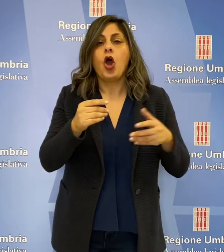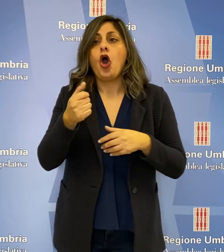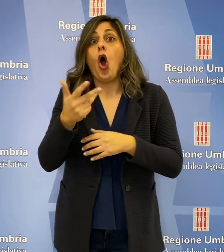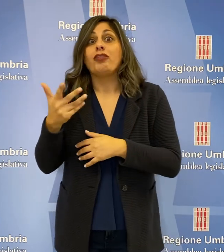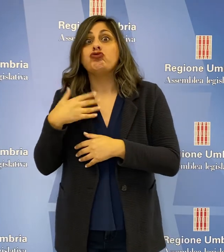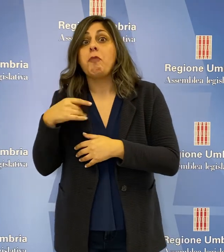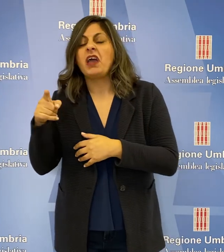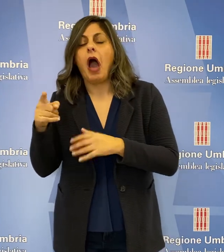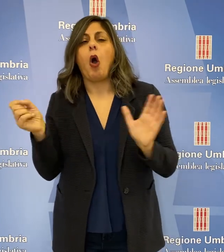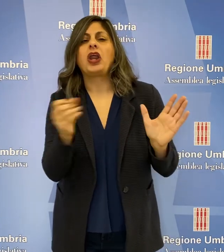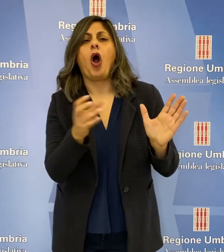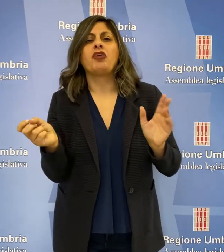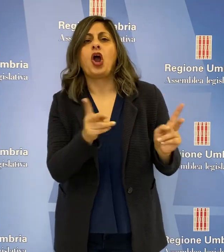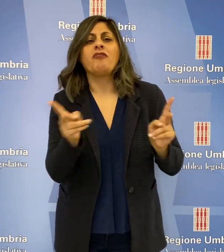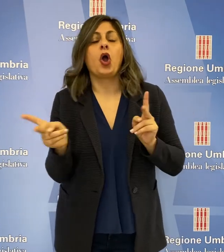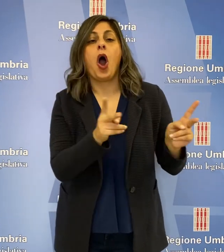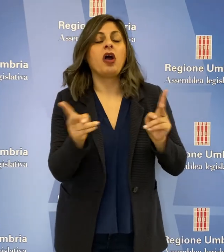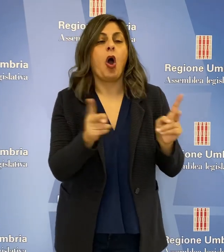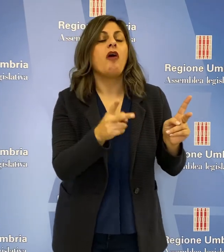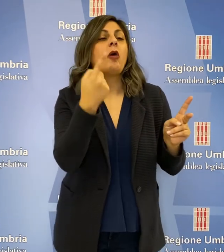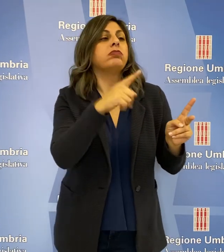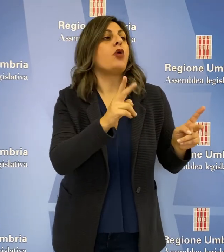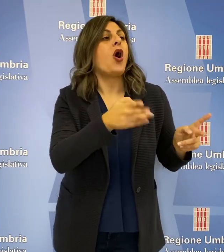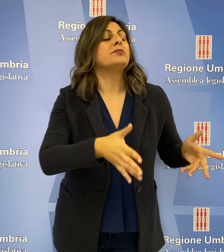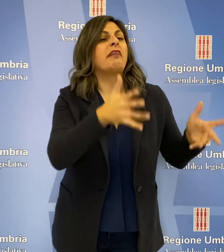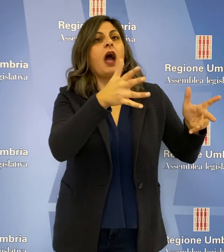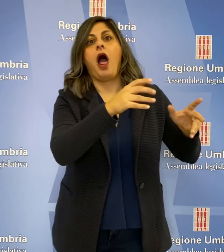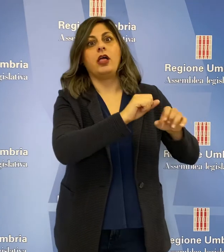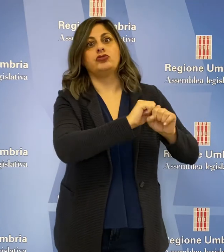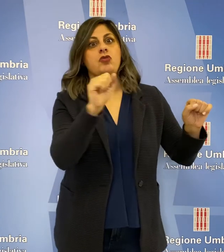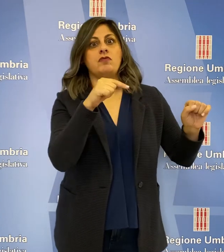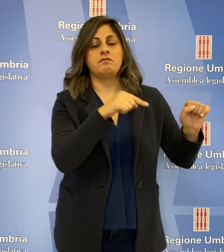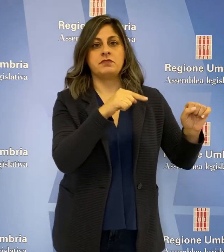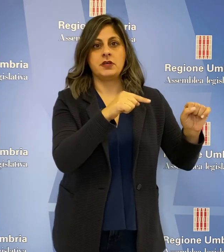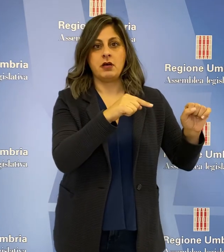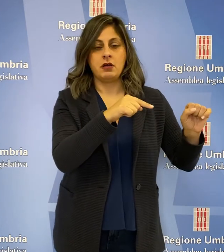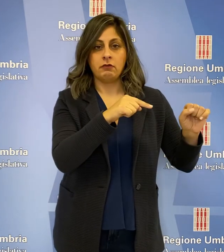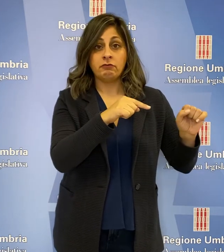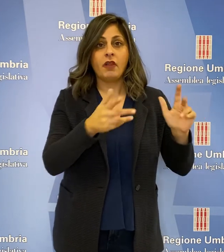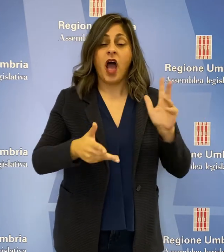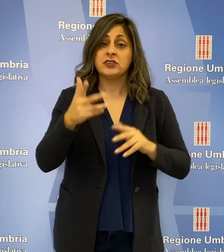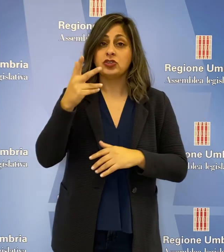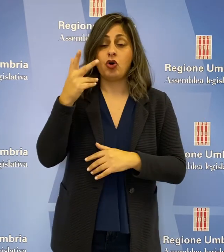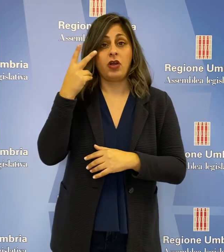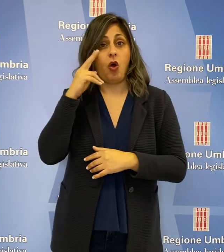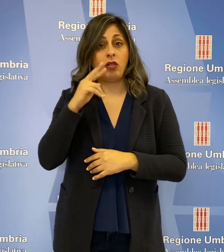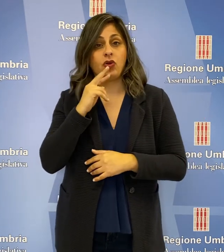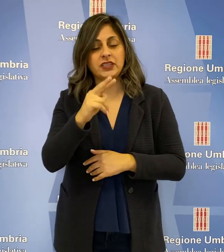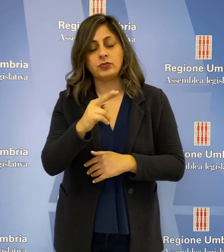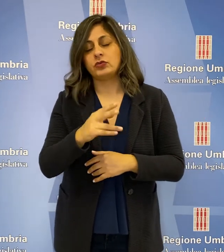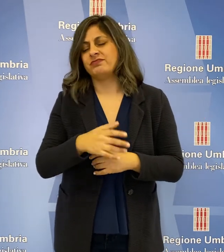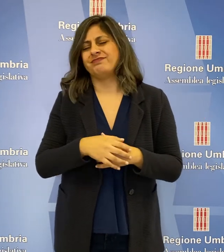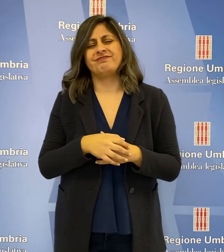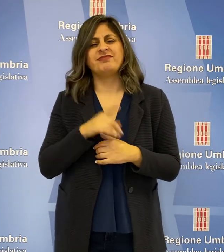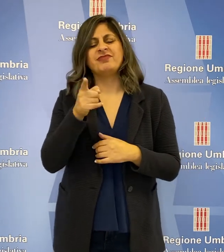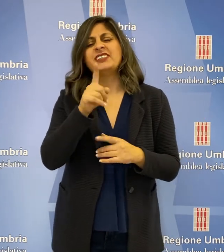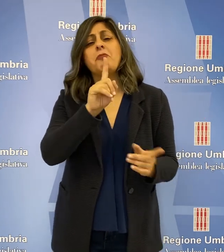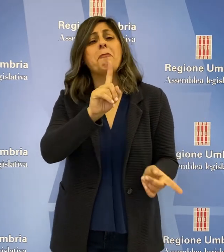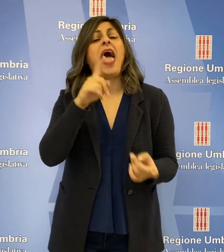tramite ricoveri di codici bianchi per mandare in tit le strutture sanitarie. L'assessore Luca Colettio ha risposto chiedendo